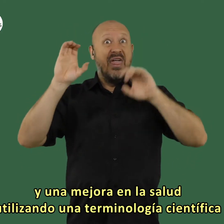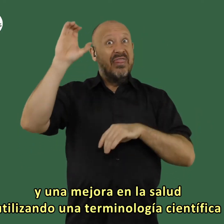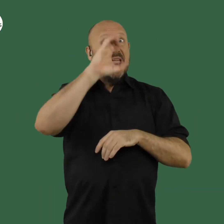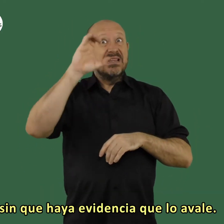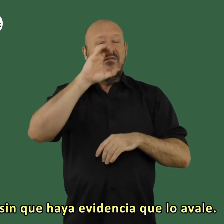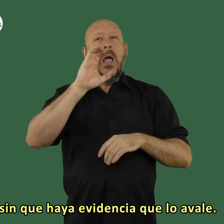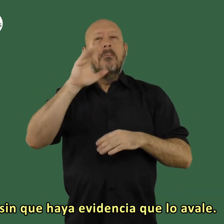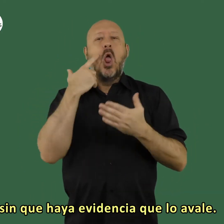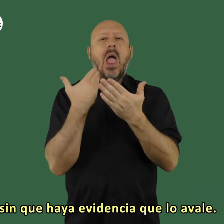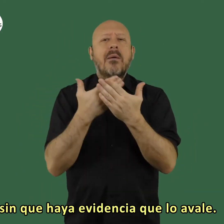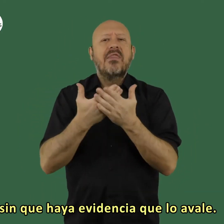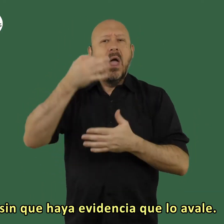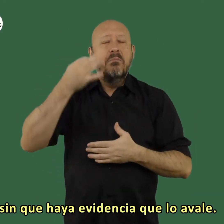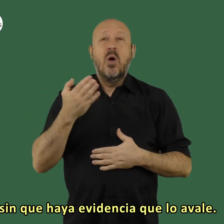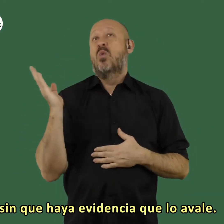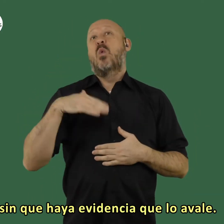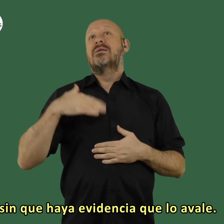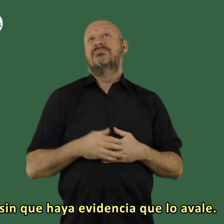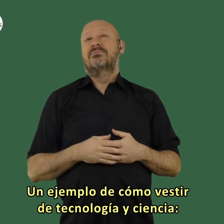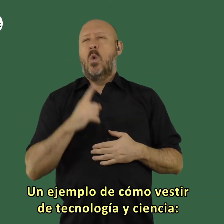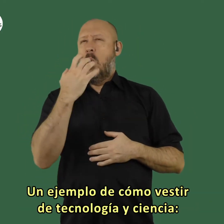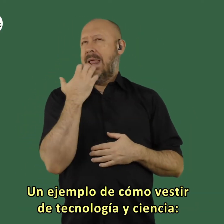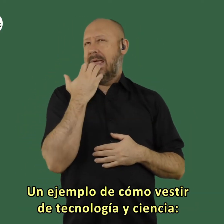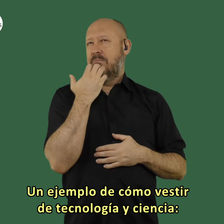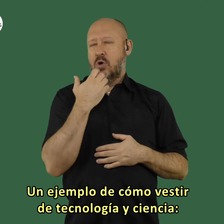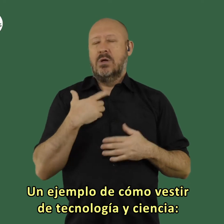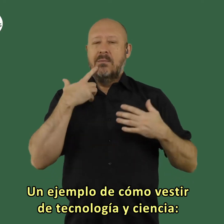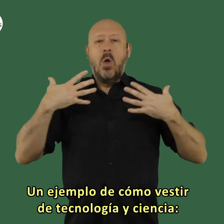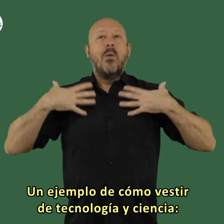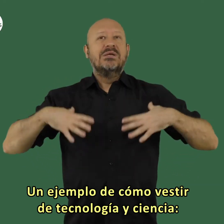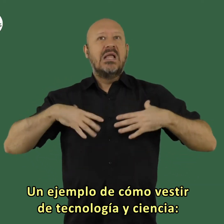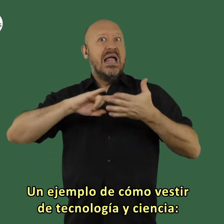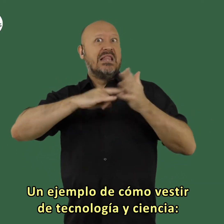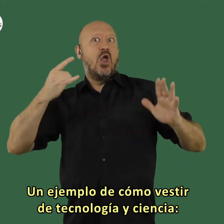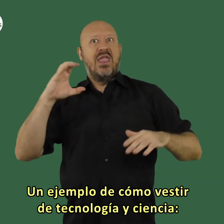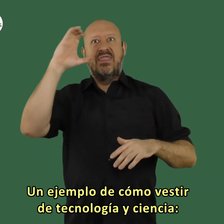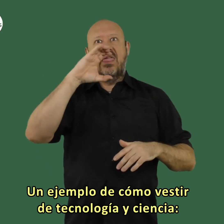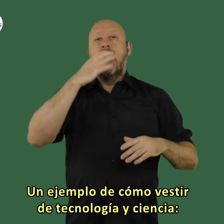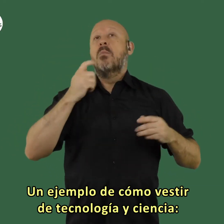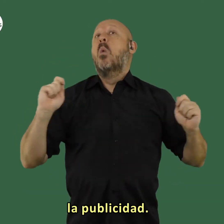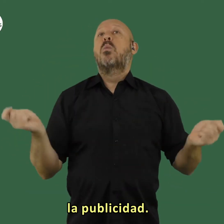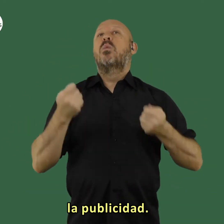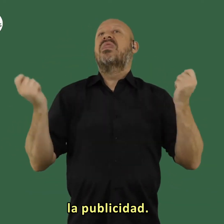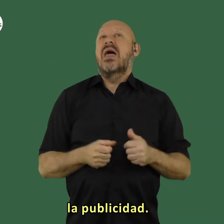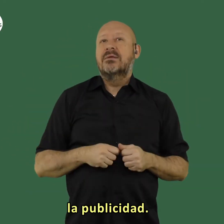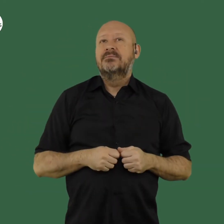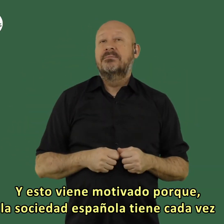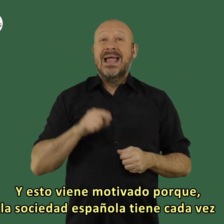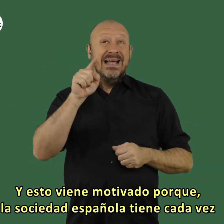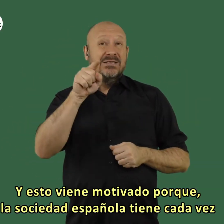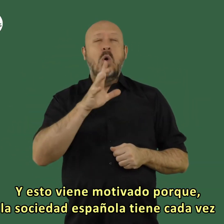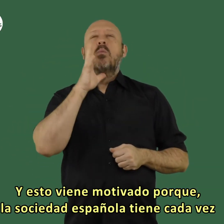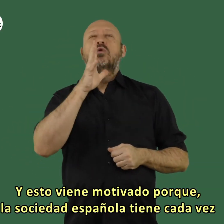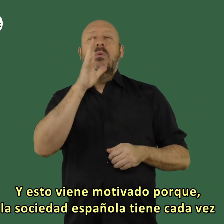una terminología científica sin que haya evidencia que lo avale un ejemplo de cómo vestir de tecnología y ciencia la publicidad